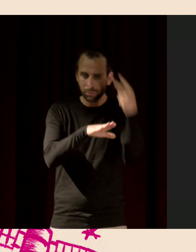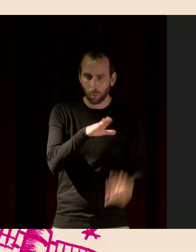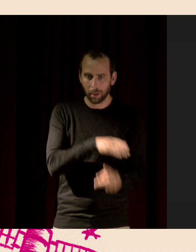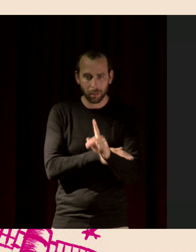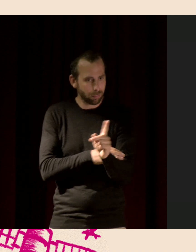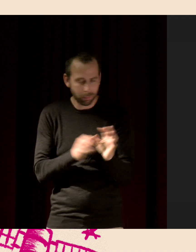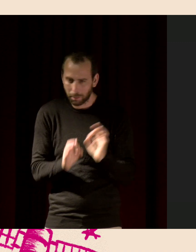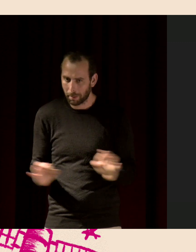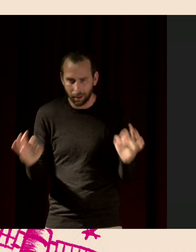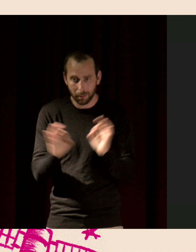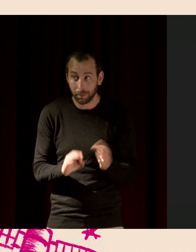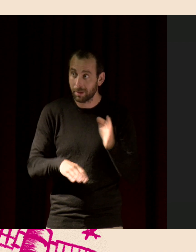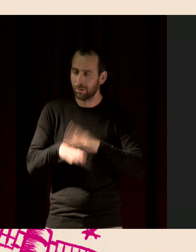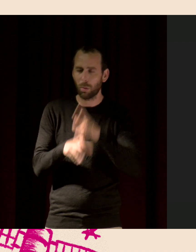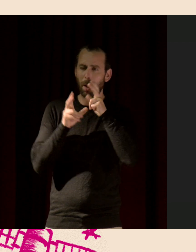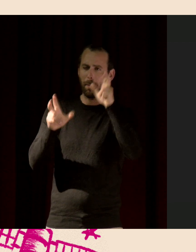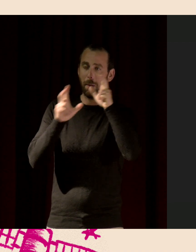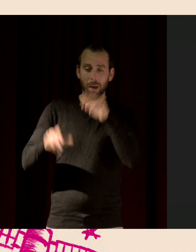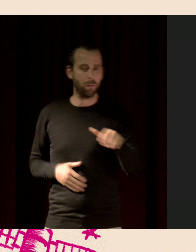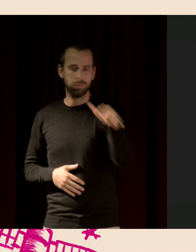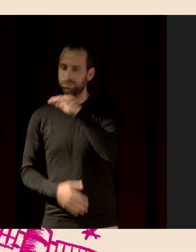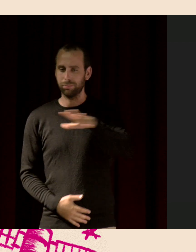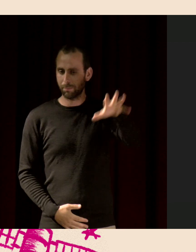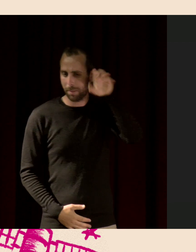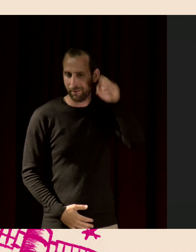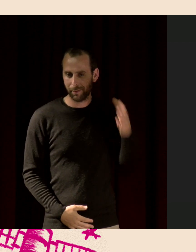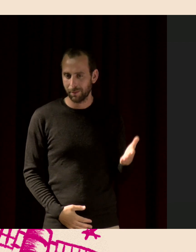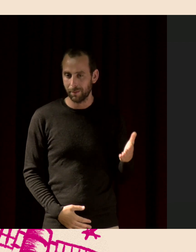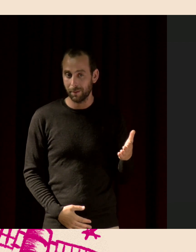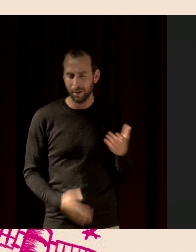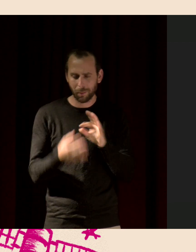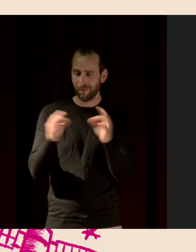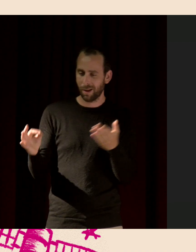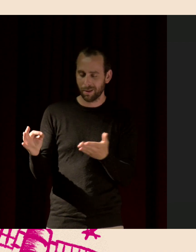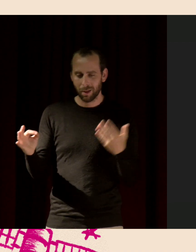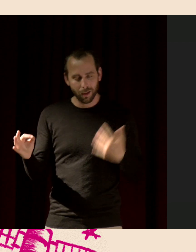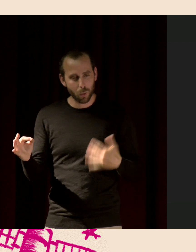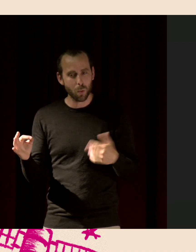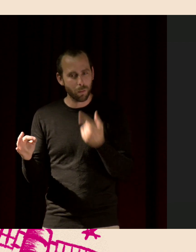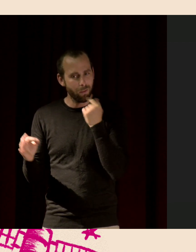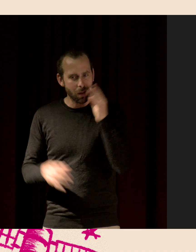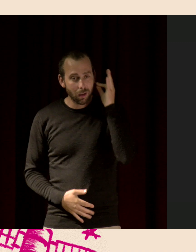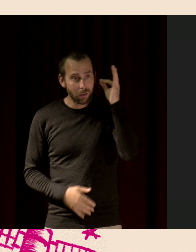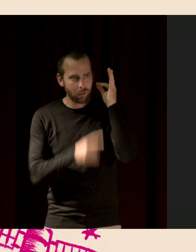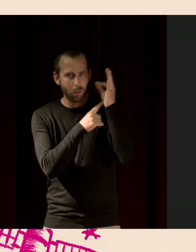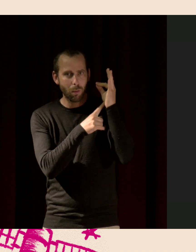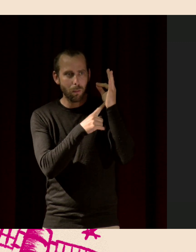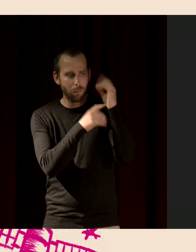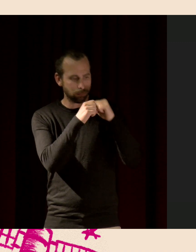trouvé qu'il y avait beaucoup d'informations en fait dans cette petite phrase en disant que par le son se transmet beaucoup d